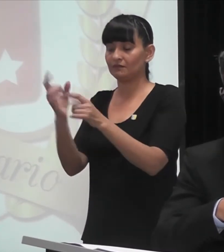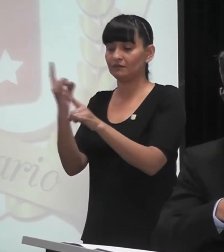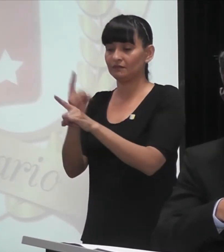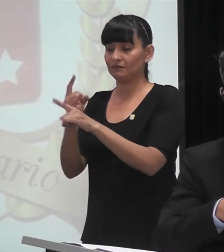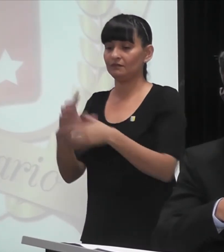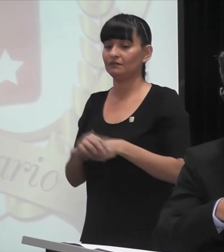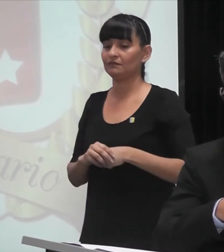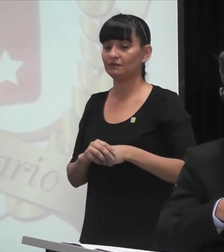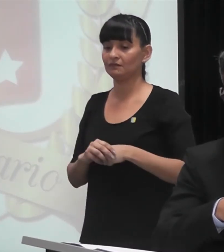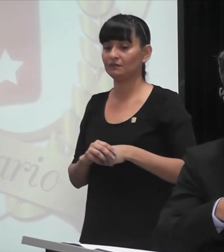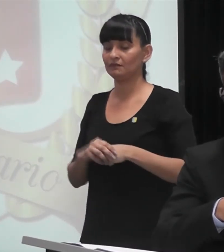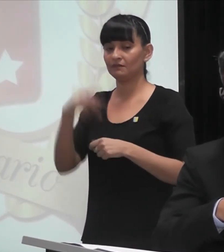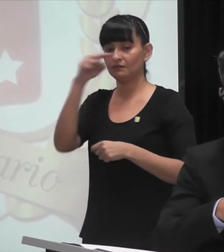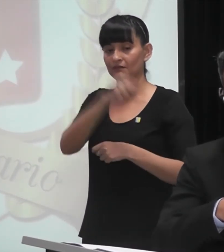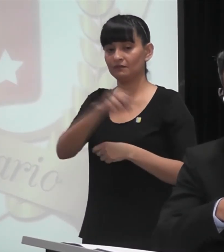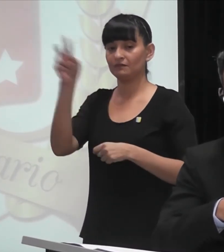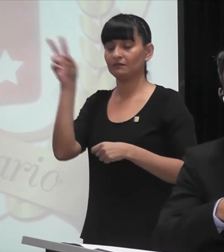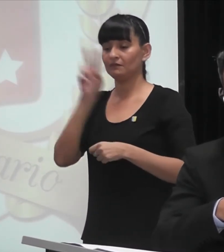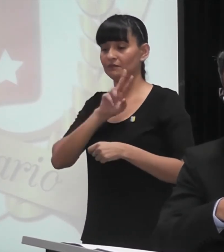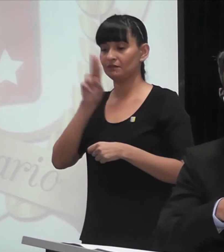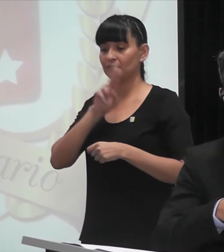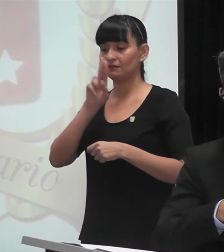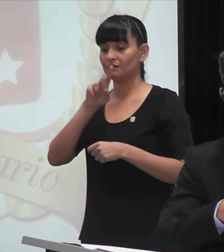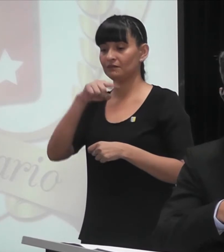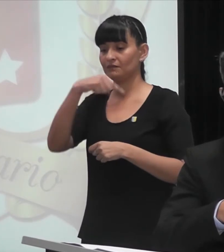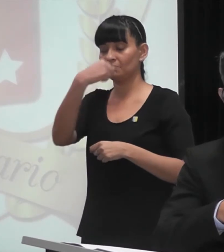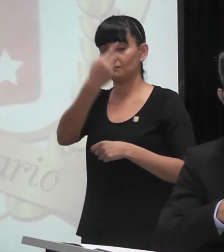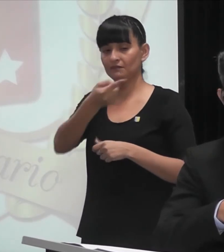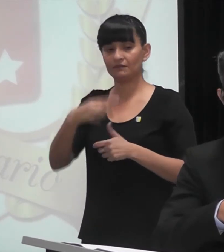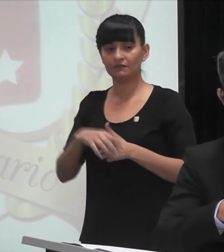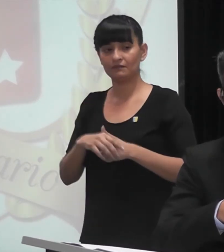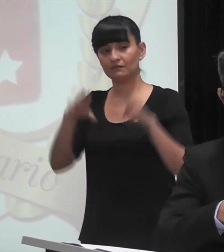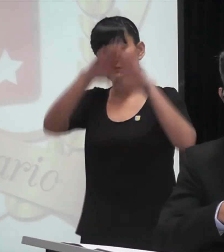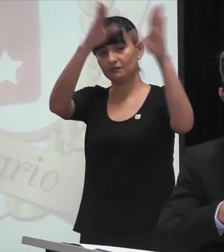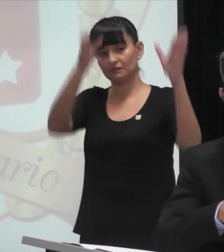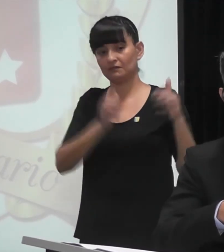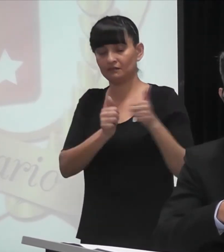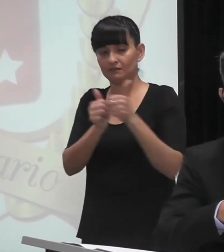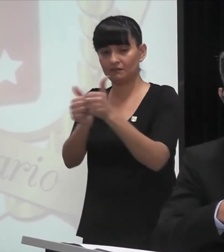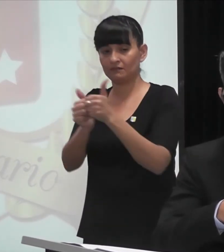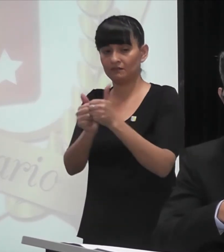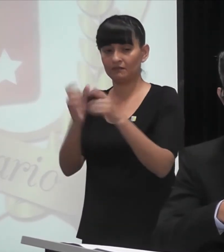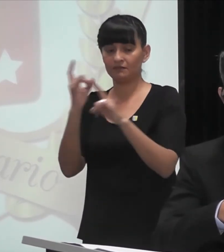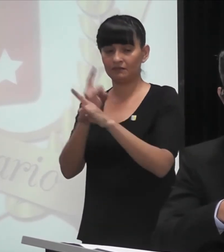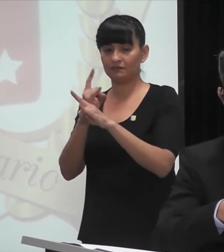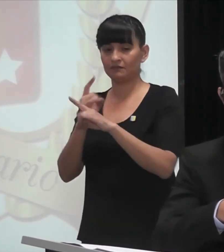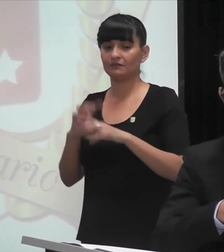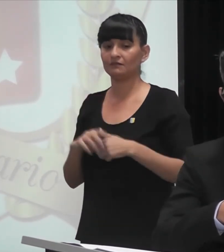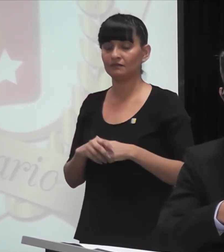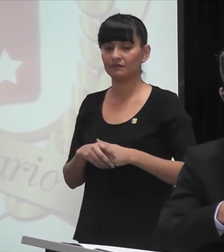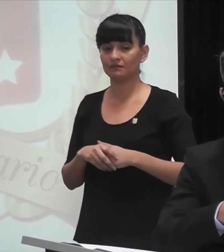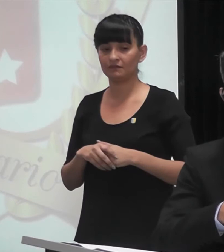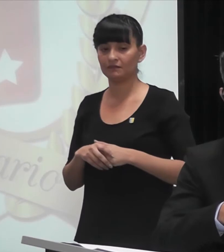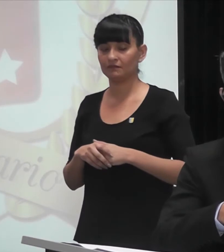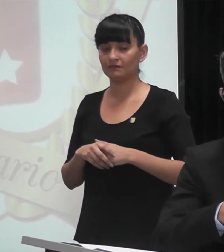No olvidamos el apoyo del consulet y el inefable hermano Septimio que era un firme bastión para nuestras